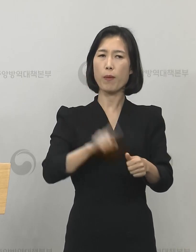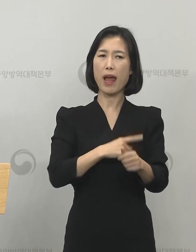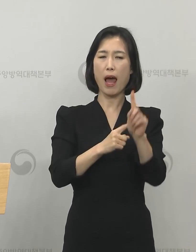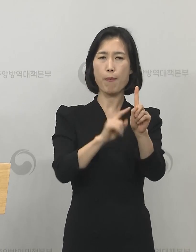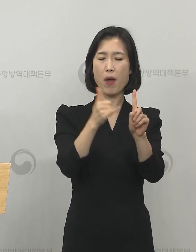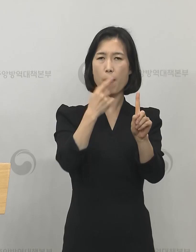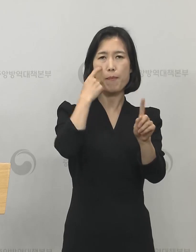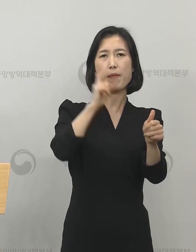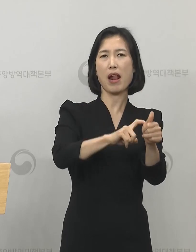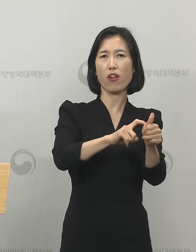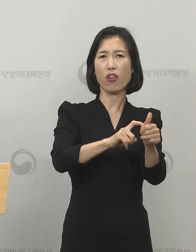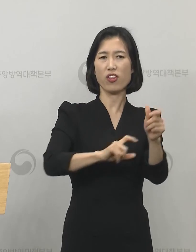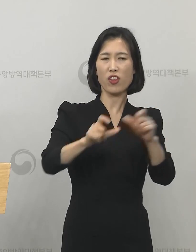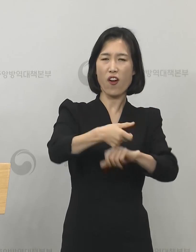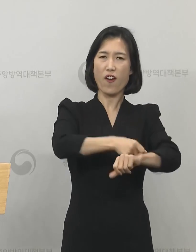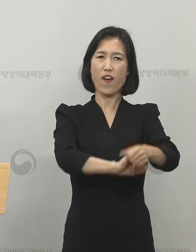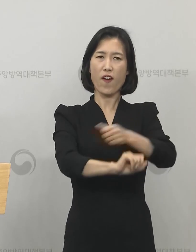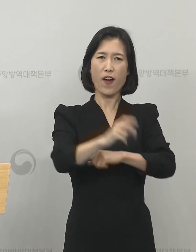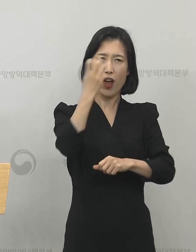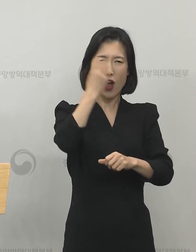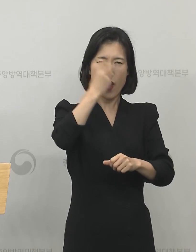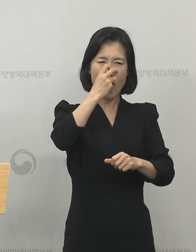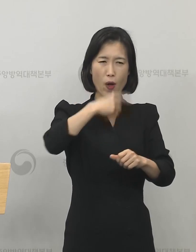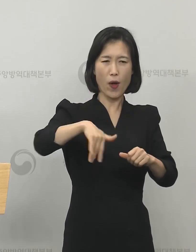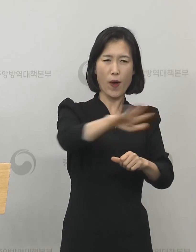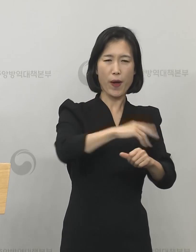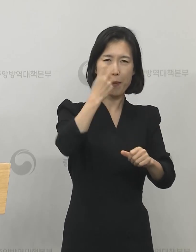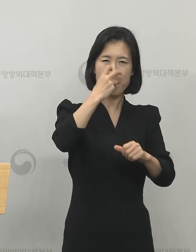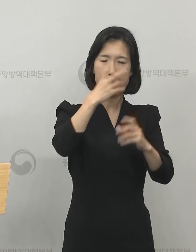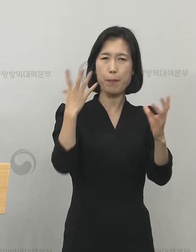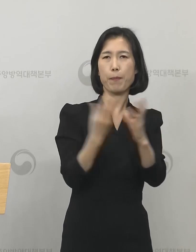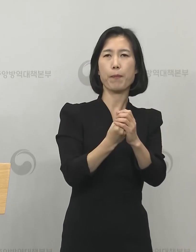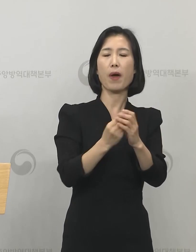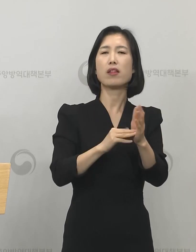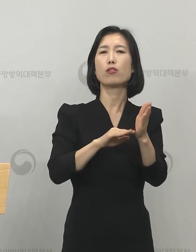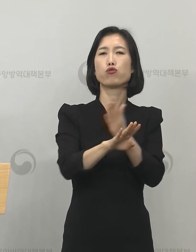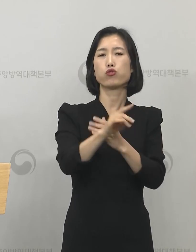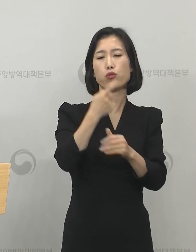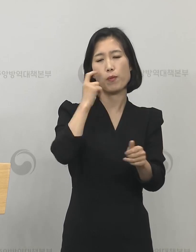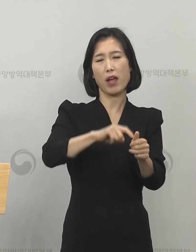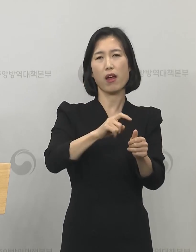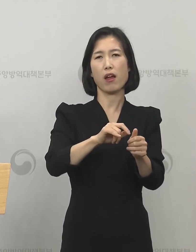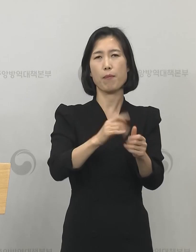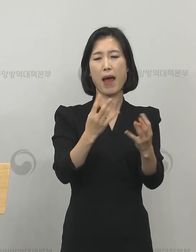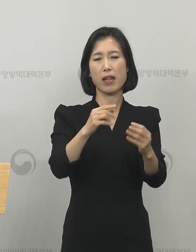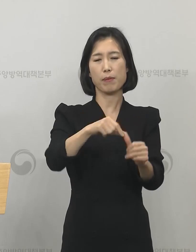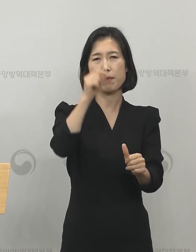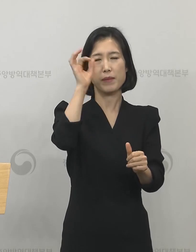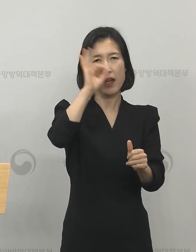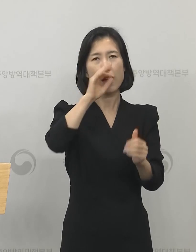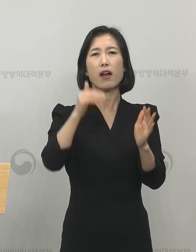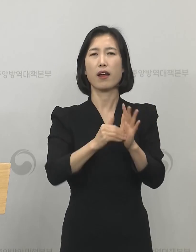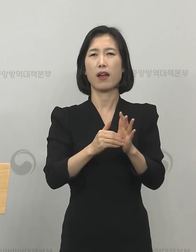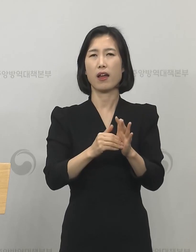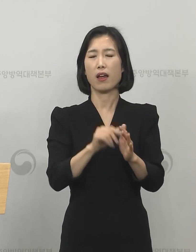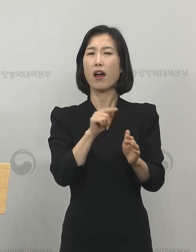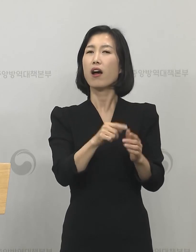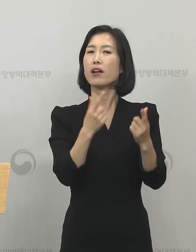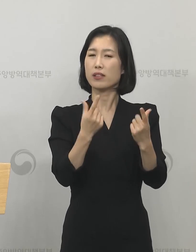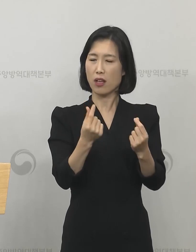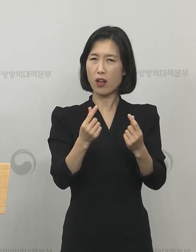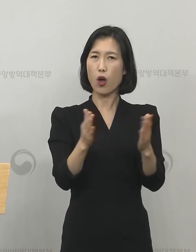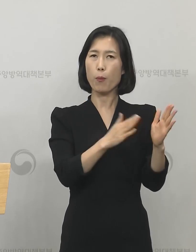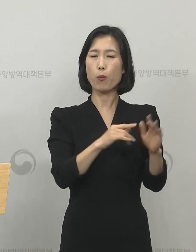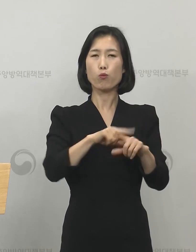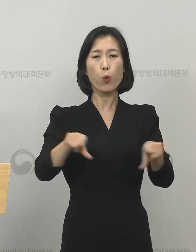검사를 실시한 결과 많은 확진자를 확인하게 되었습니다. 우리의 지역사회에서 흔히 접할 수